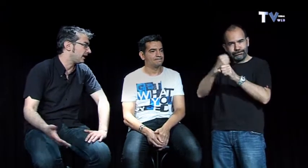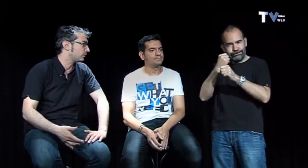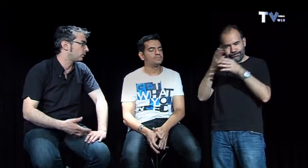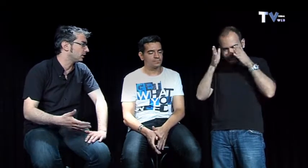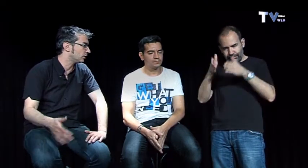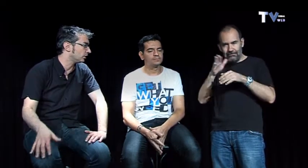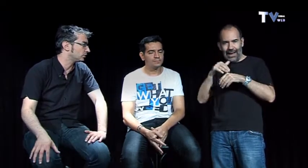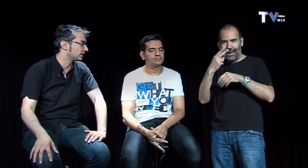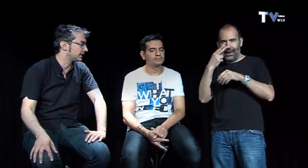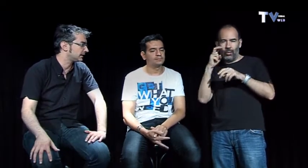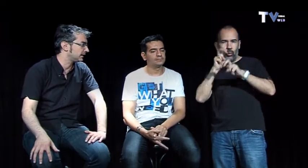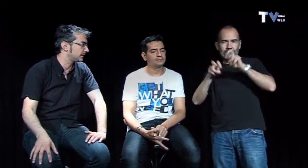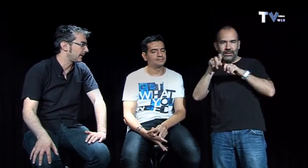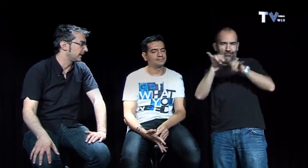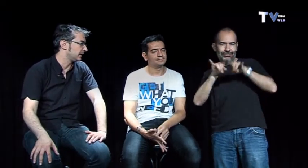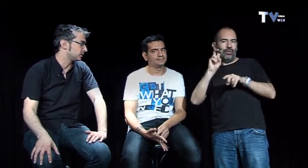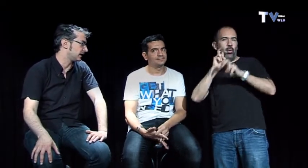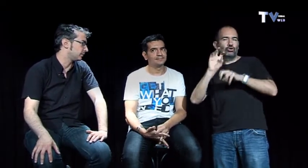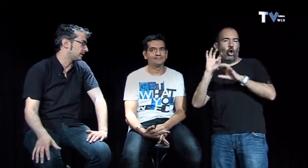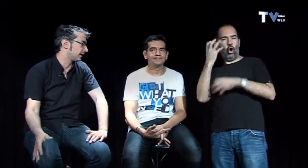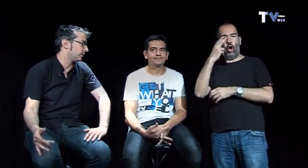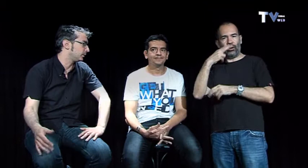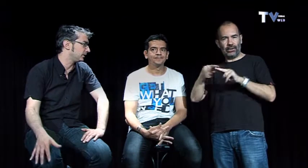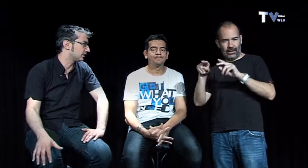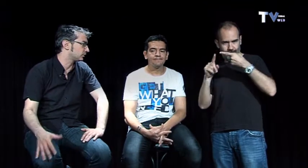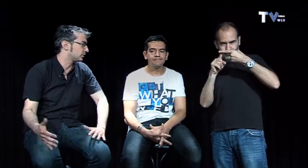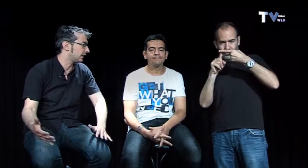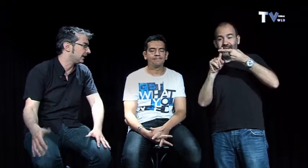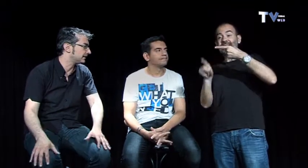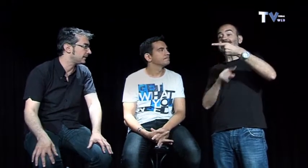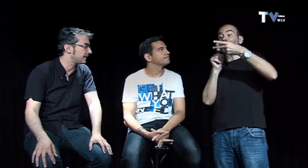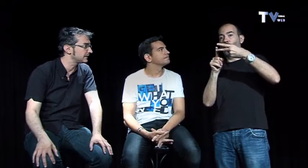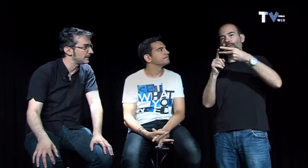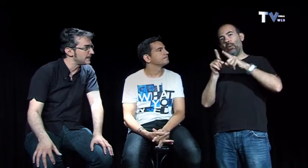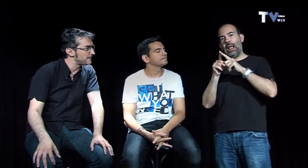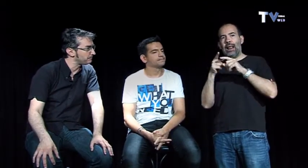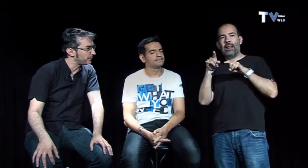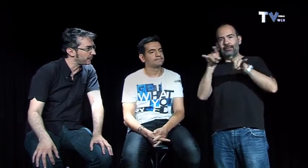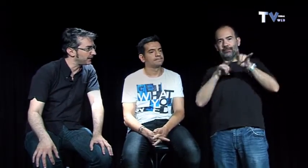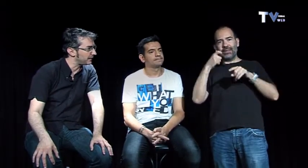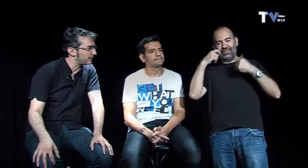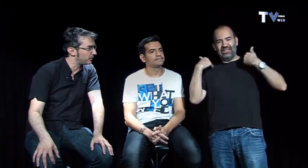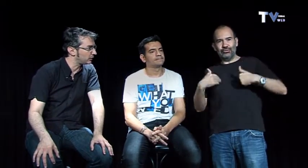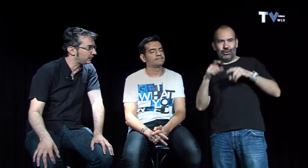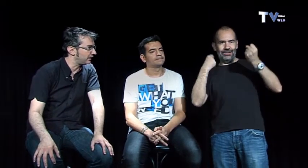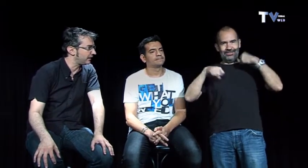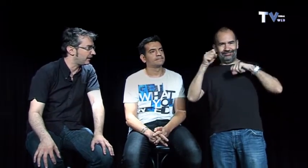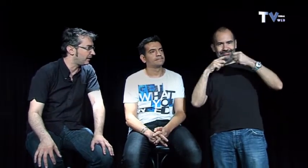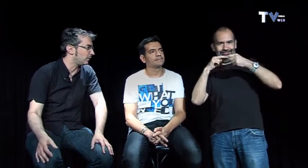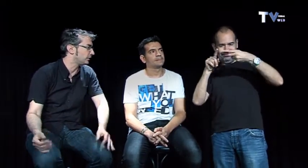con un guión unas bases mostrarle pues a traer al público las cosas originales y demás y también poco a traer el momento